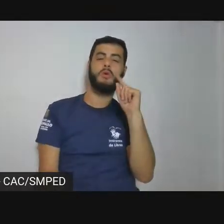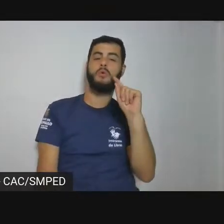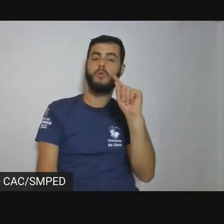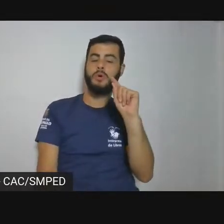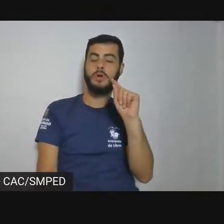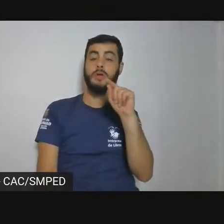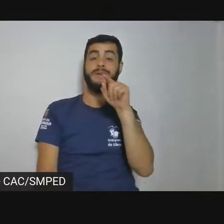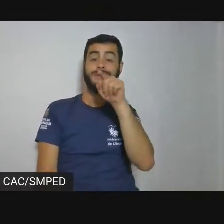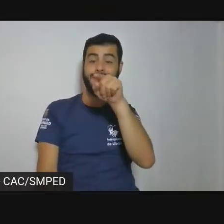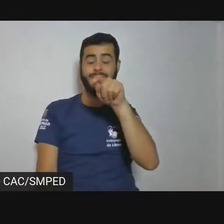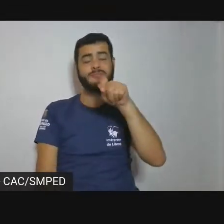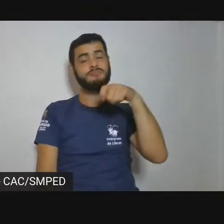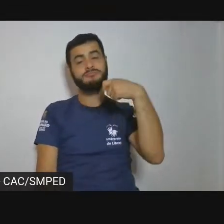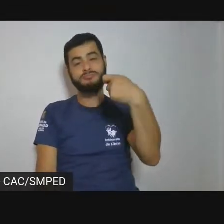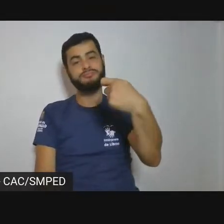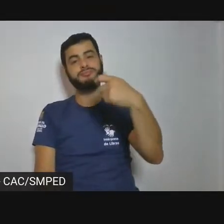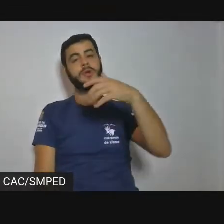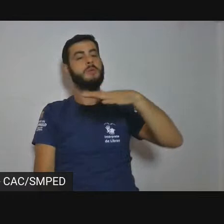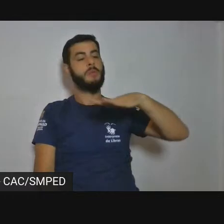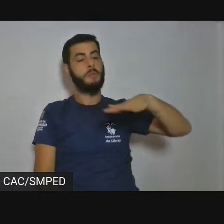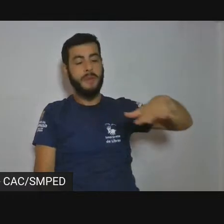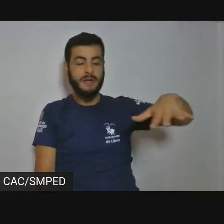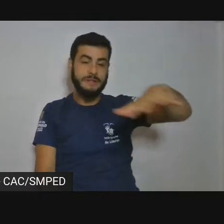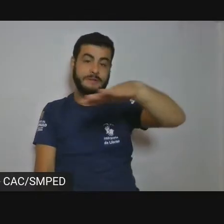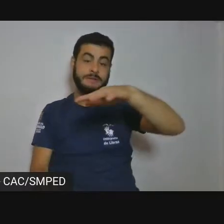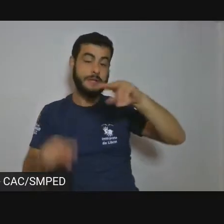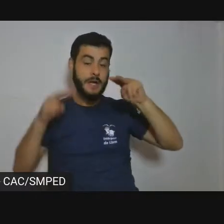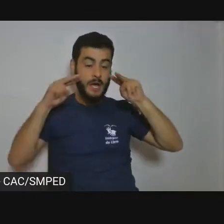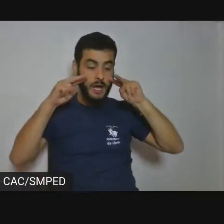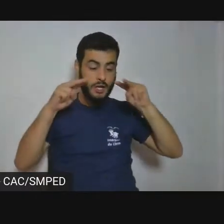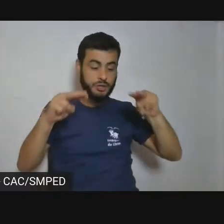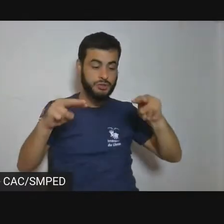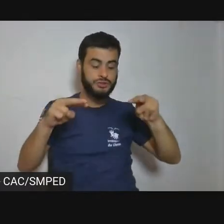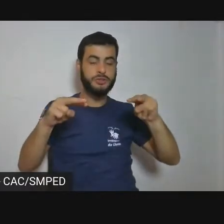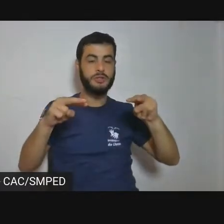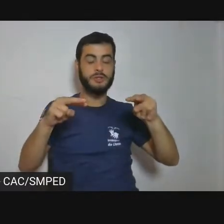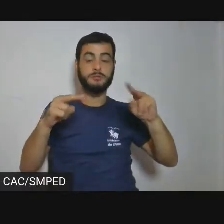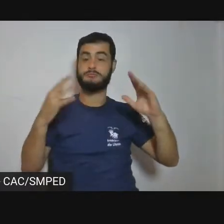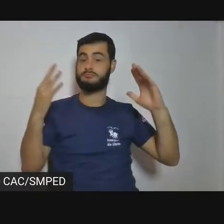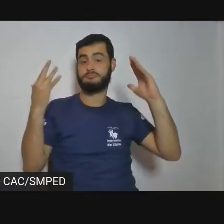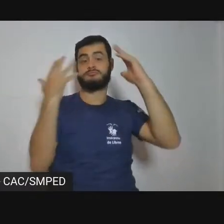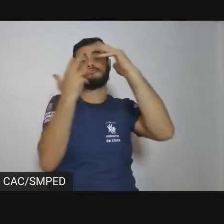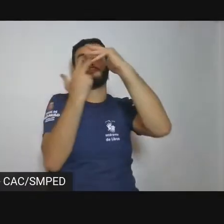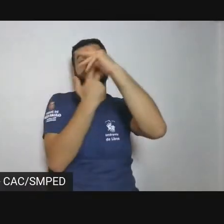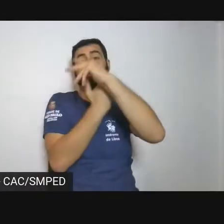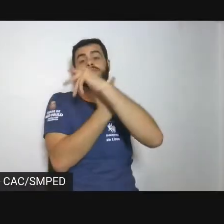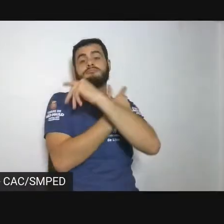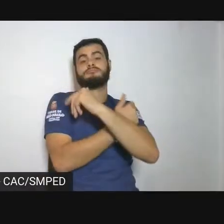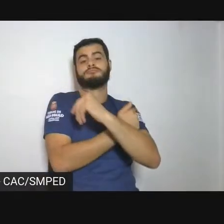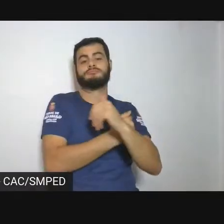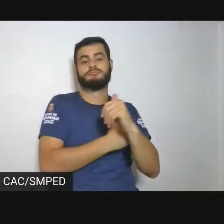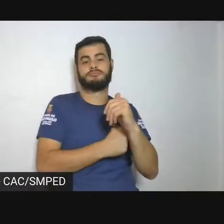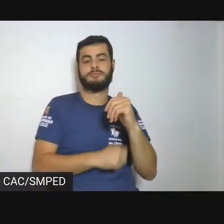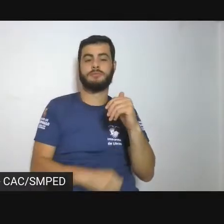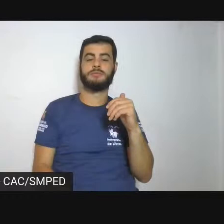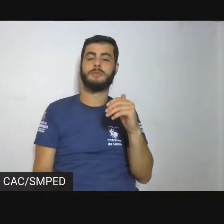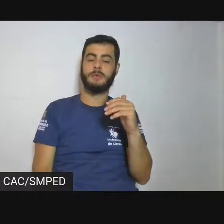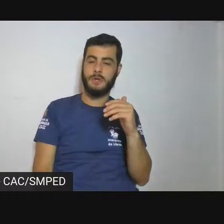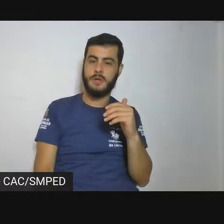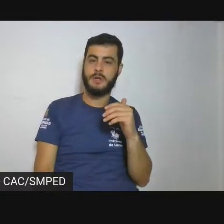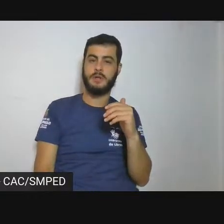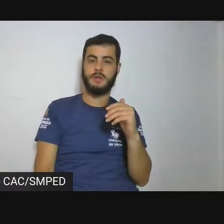a maioria das vezes exuberante, quase que podíamos dizer que